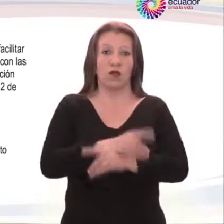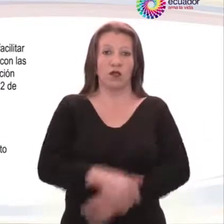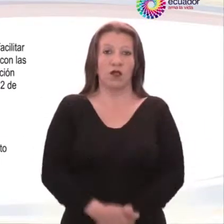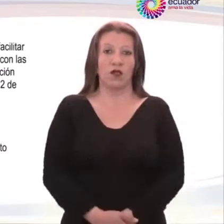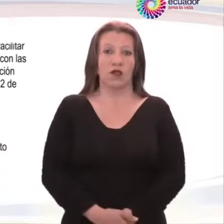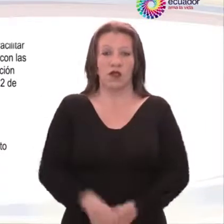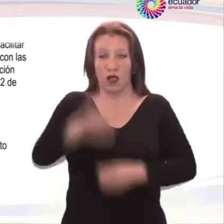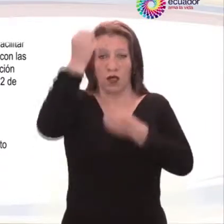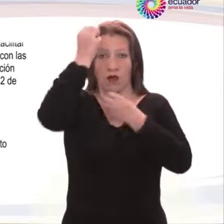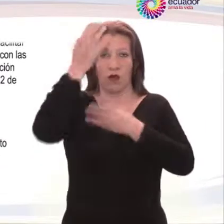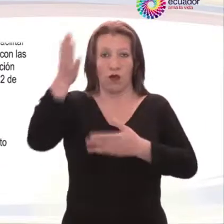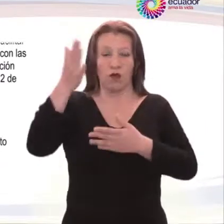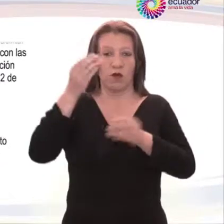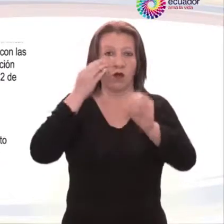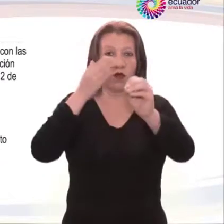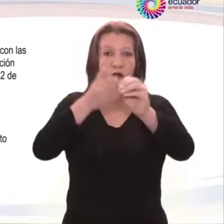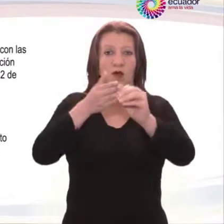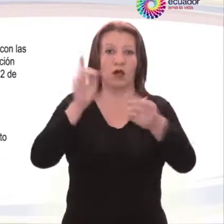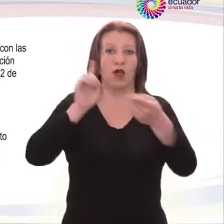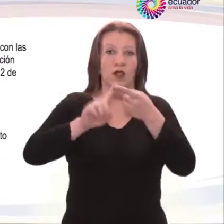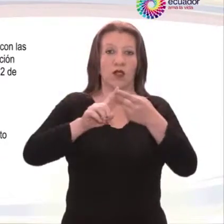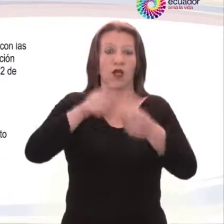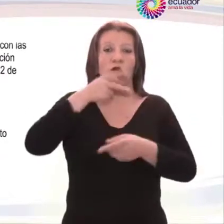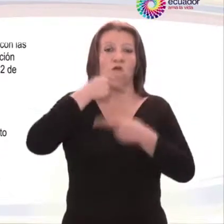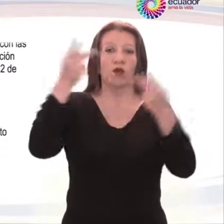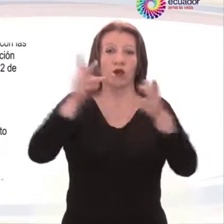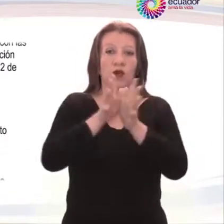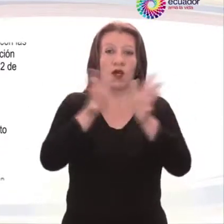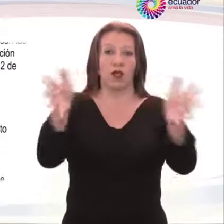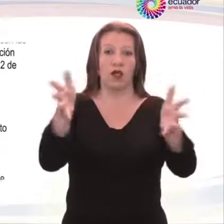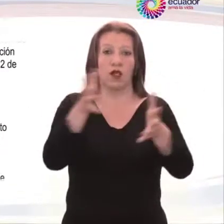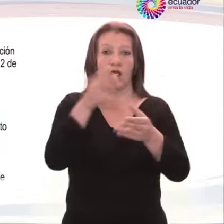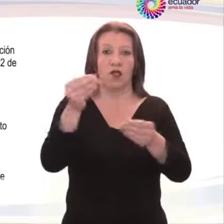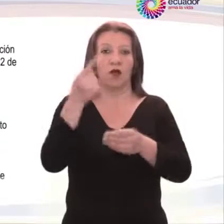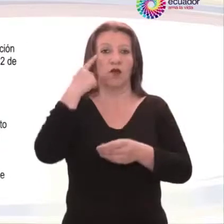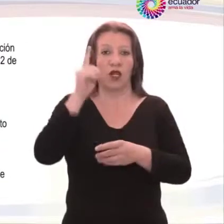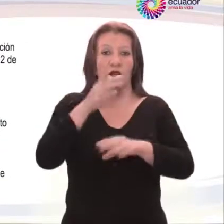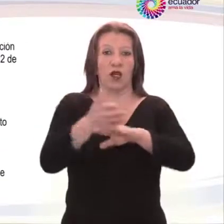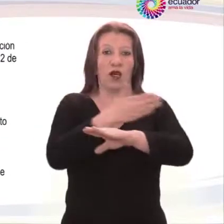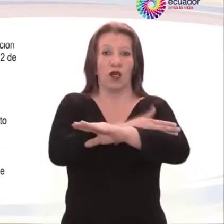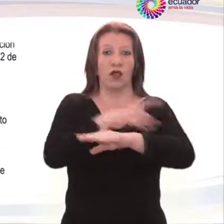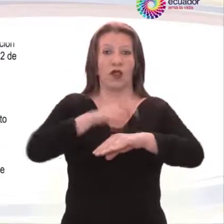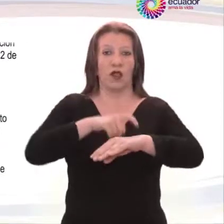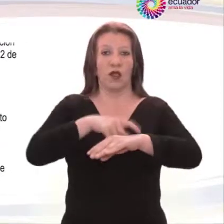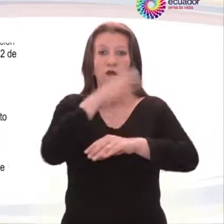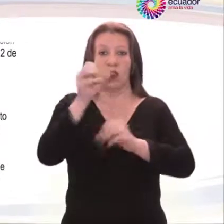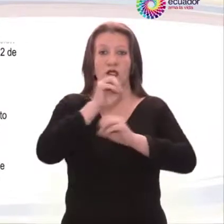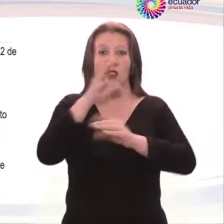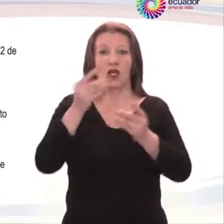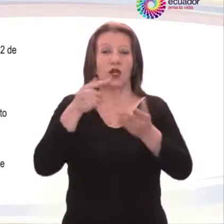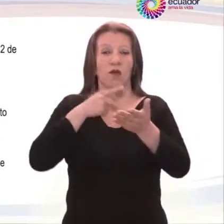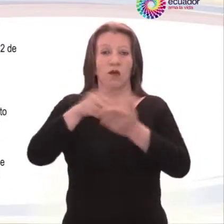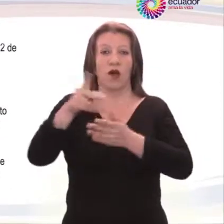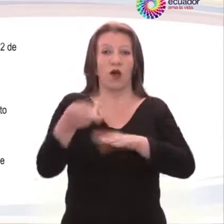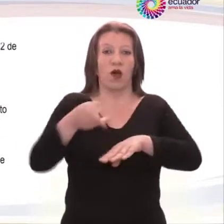información dirigida al público en general, de manera oportuna y sin costo adicional, en formato